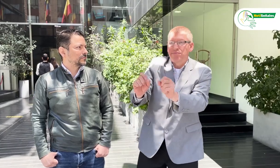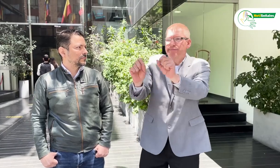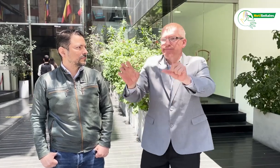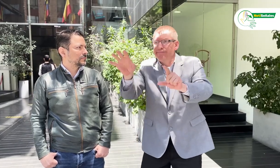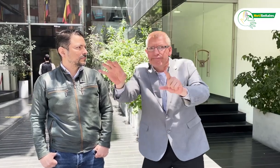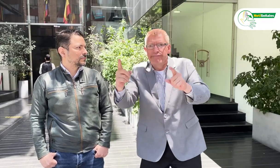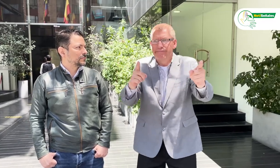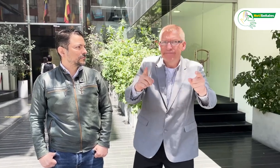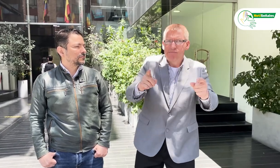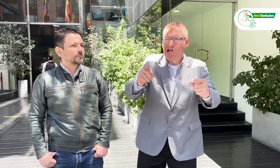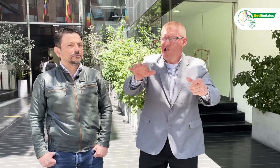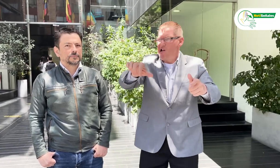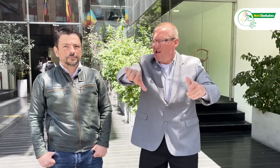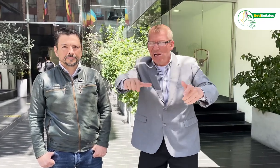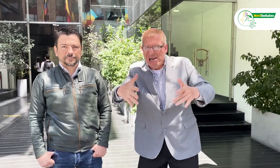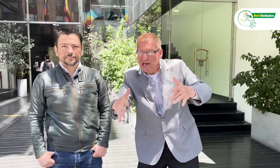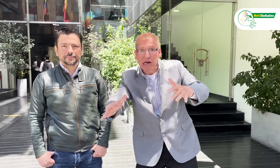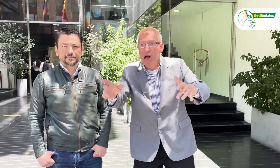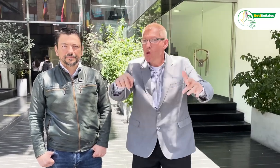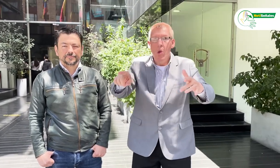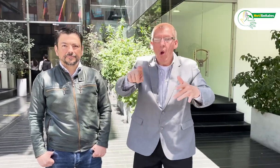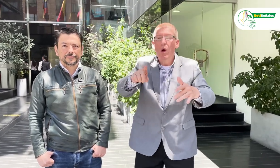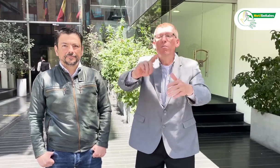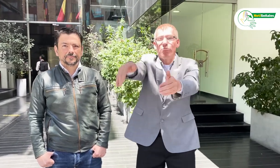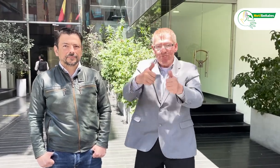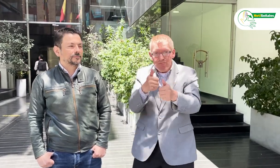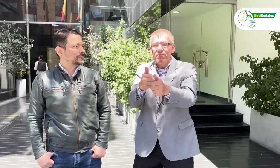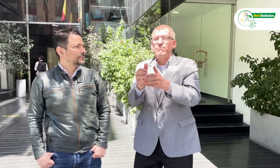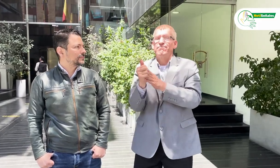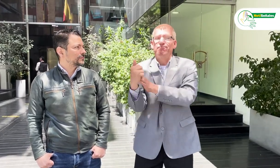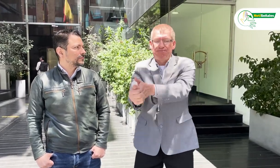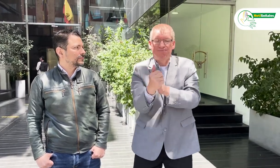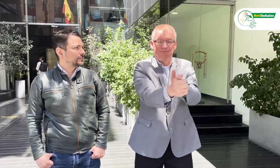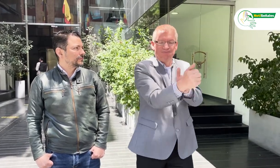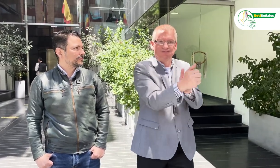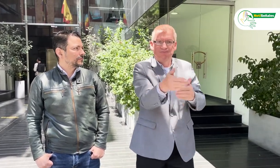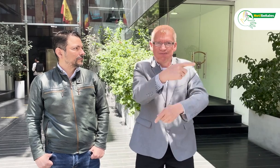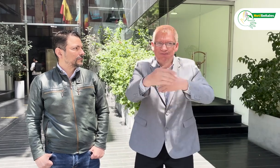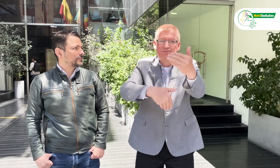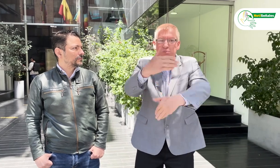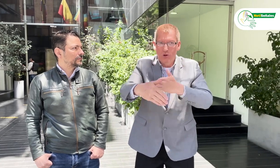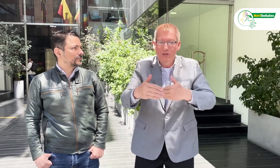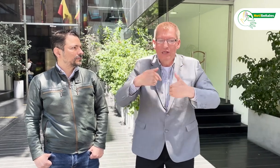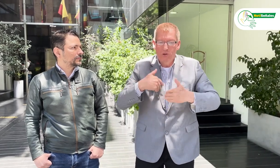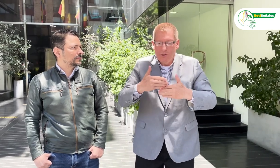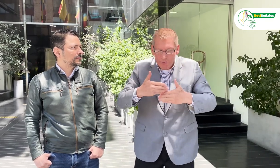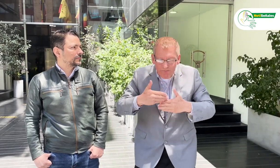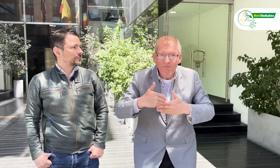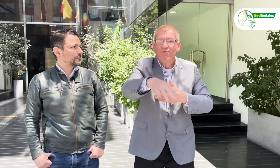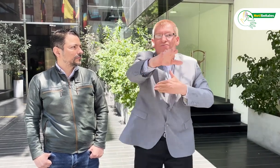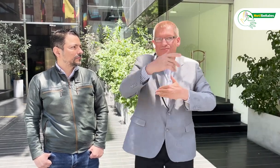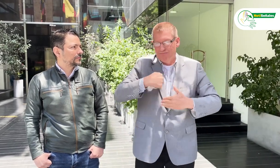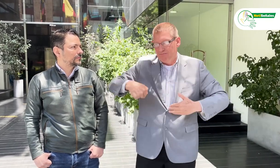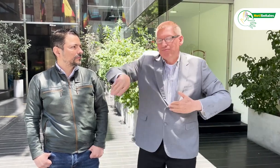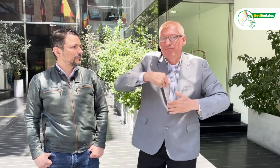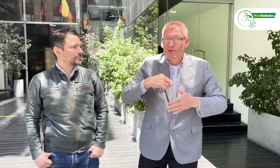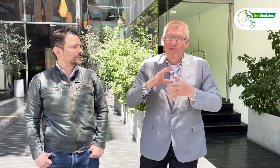del servicio de interpretación, por ejemplo, para que no sea deficiente. Nosotros desde FENASCOL haremos ese